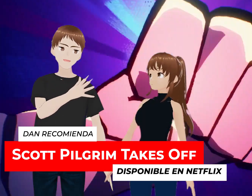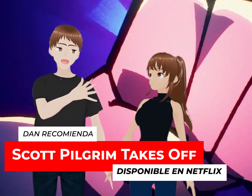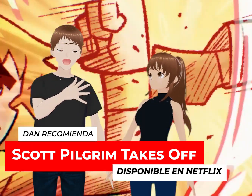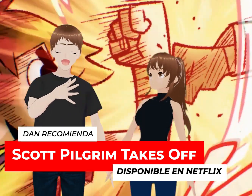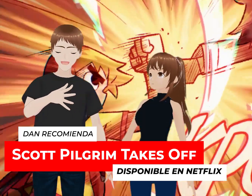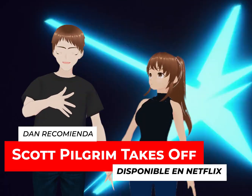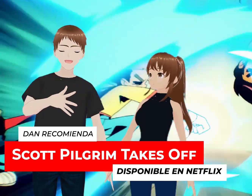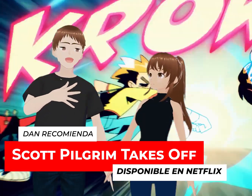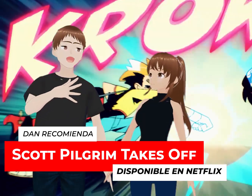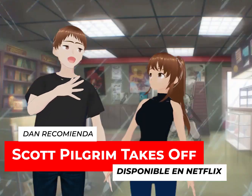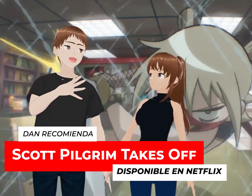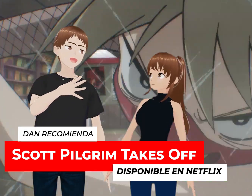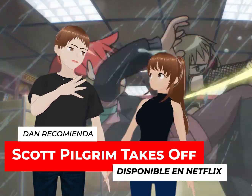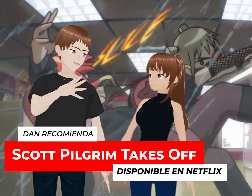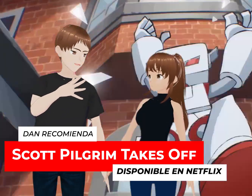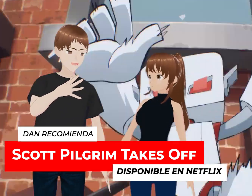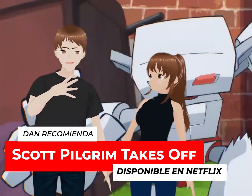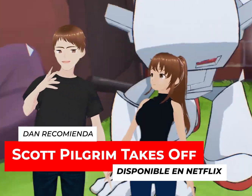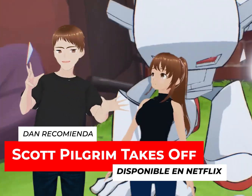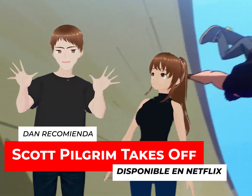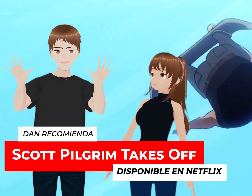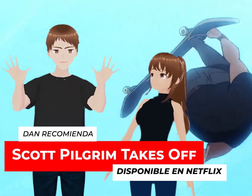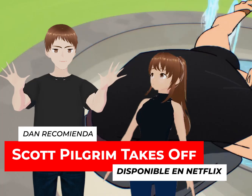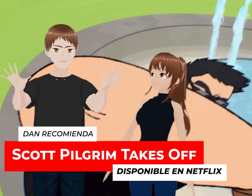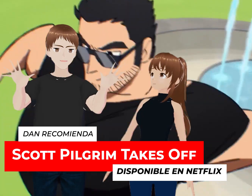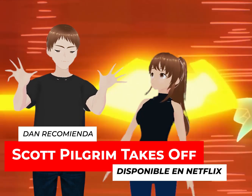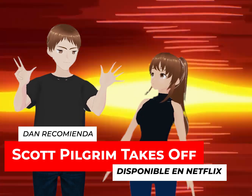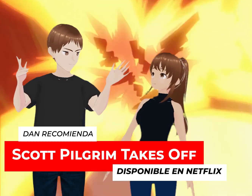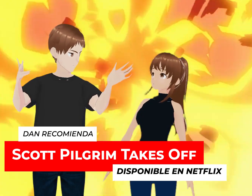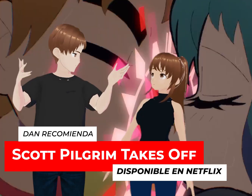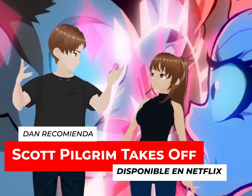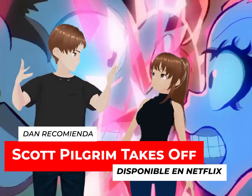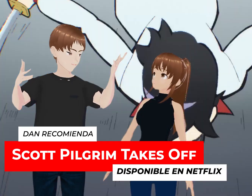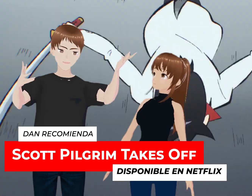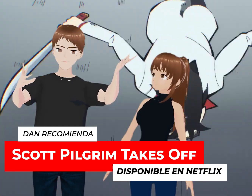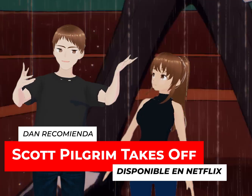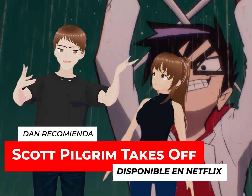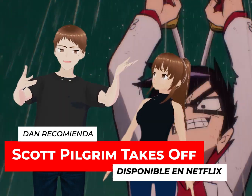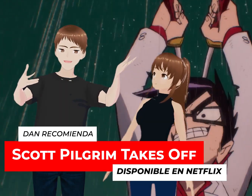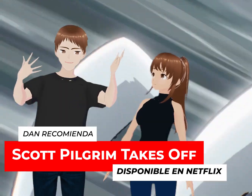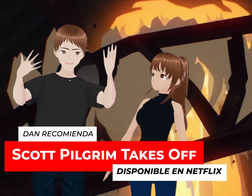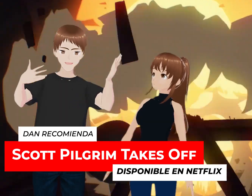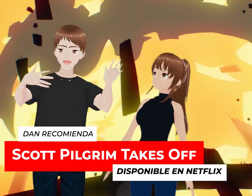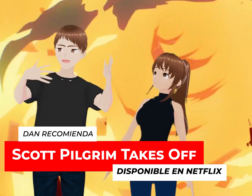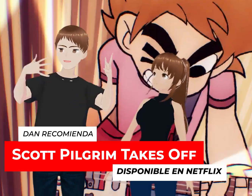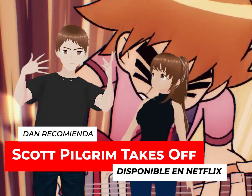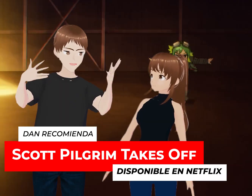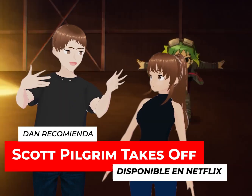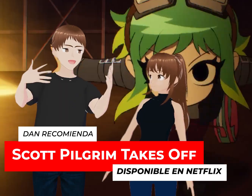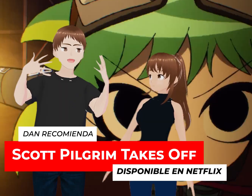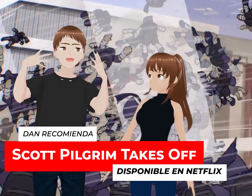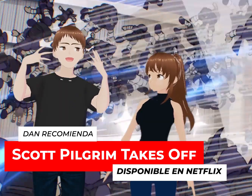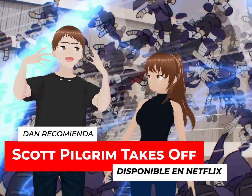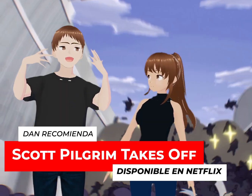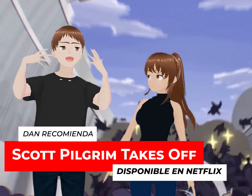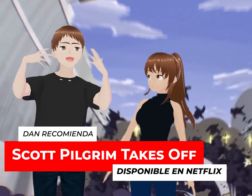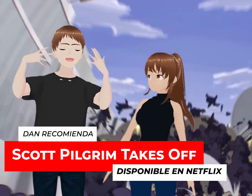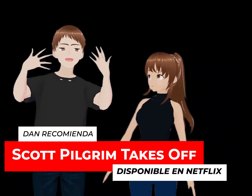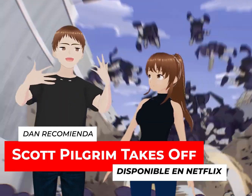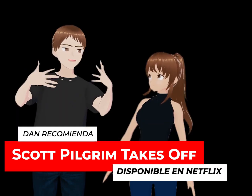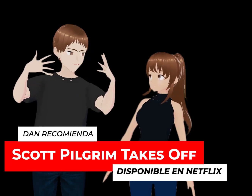aventura animada a Netflix, y gracias a eso nos inspiró de que, pues mira, sería una película tan divertida, tan buena, que merecía,